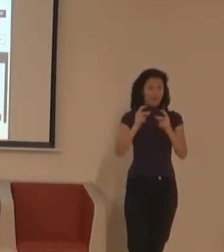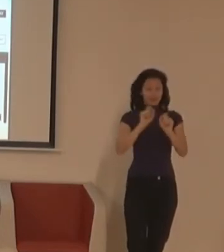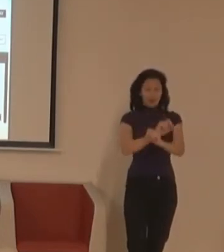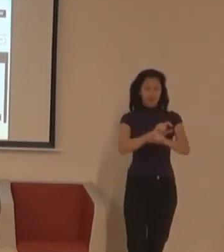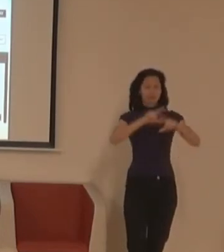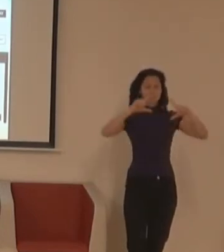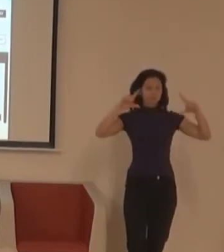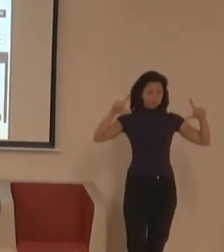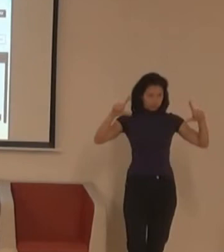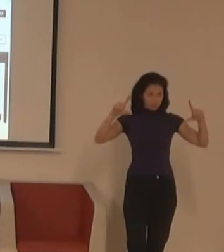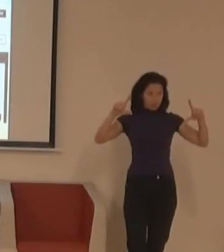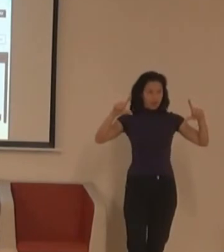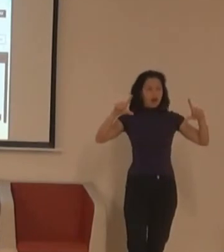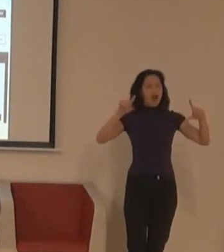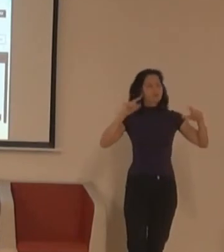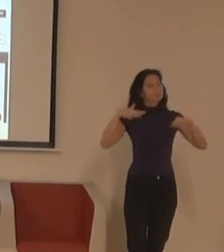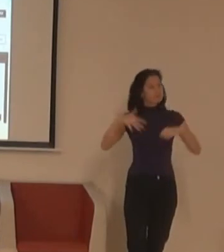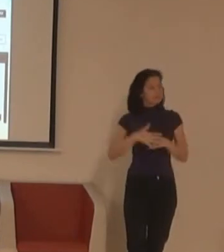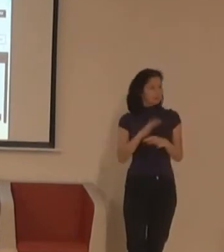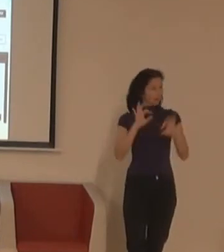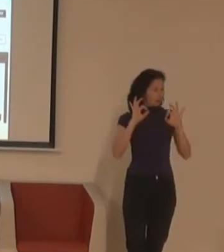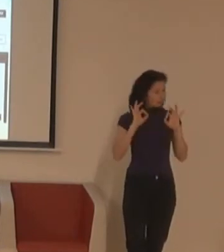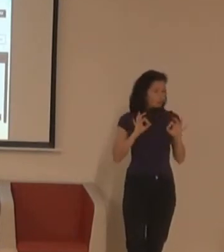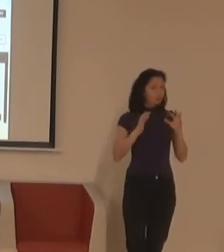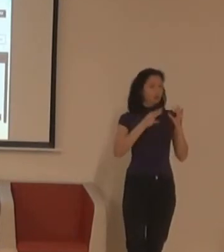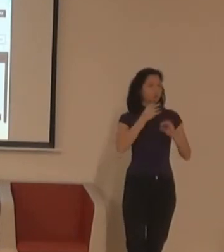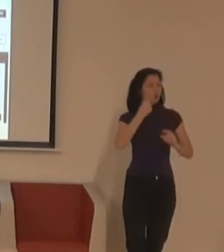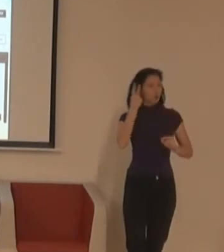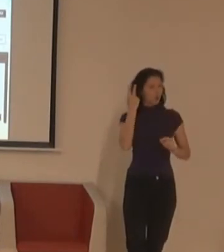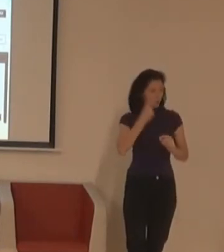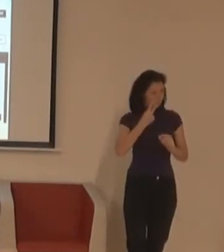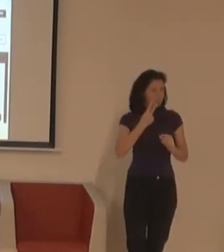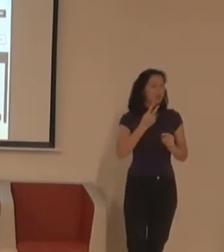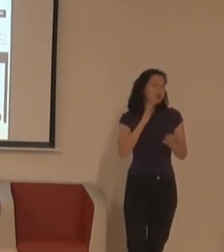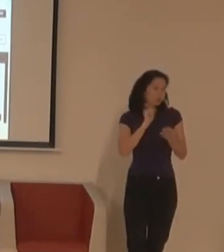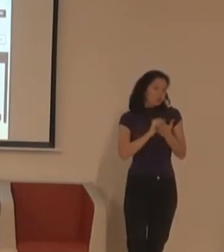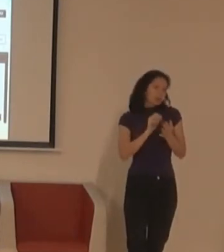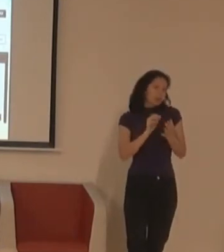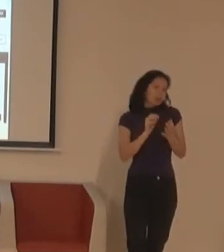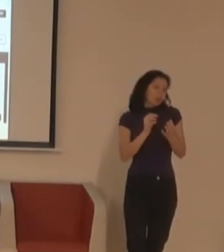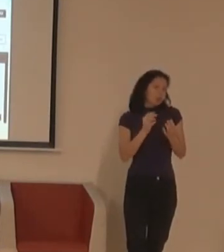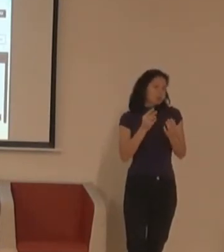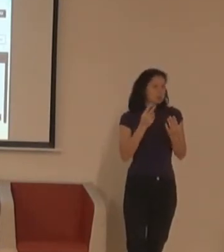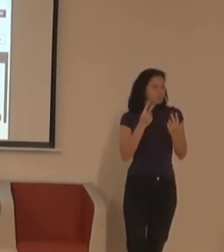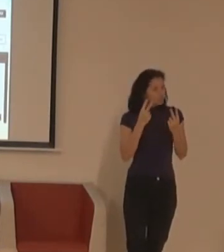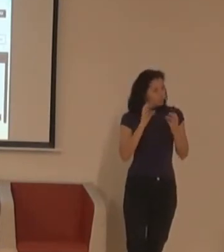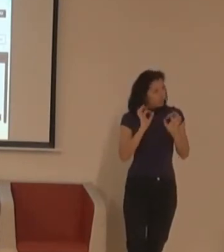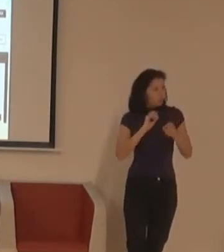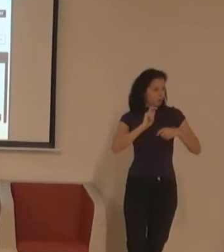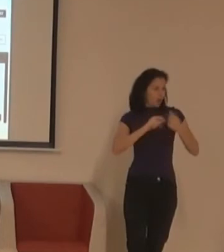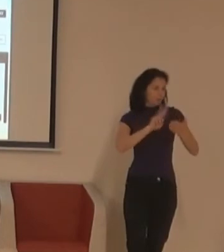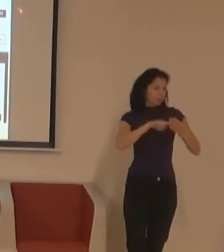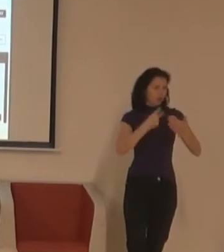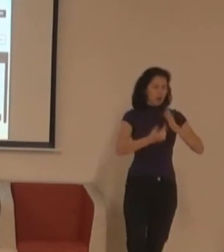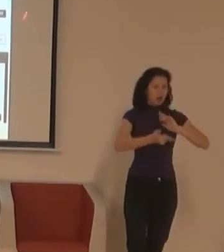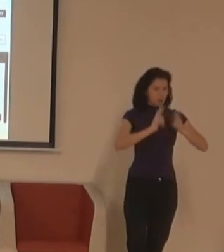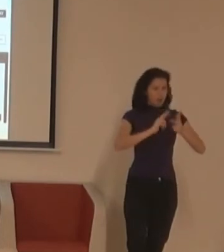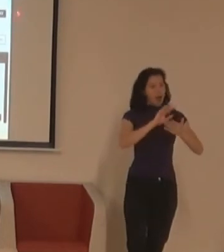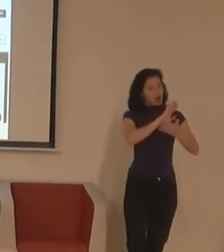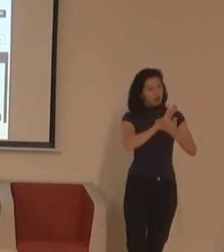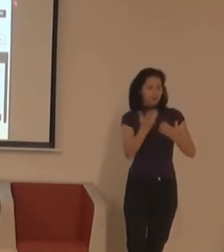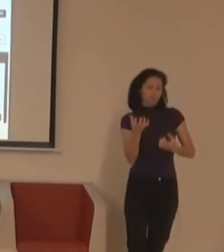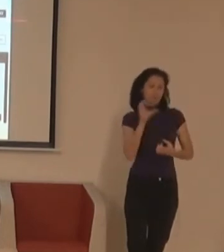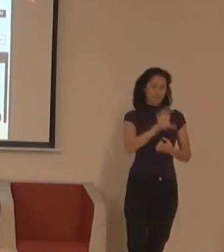ji, aby se cítila opravdu zvaná a chtěná, tak je dobrý to udělat ve znakovém jazyce a takhle oficiálně. A zároveň tady má